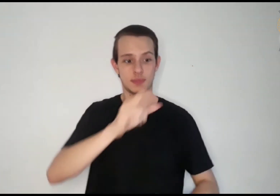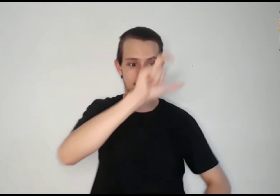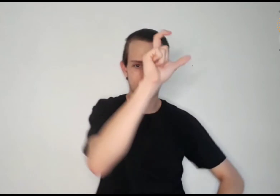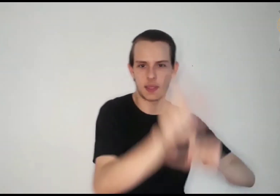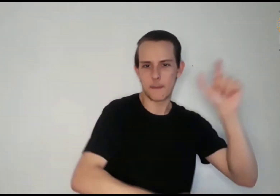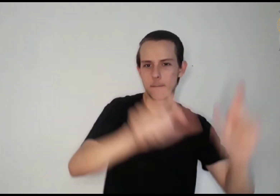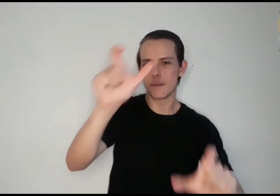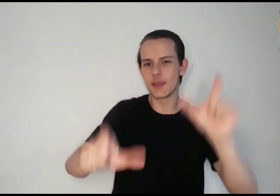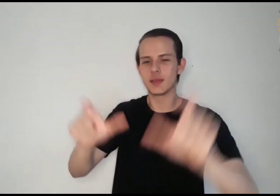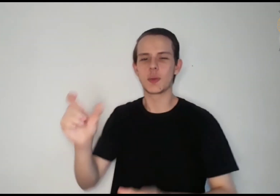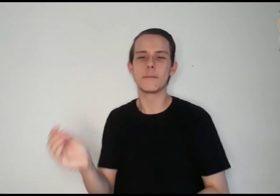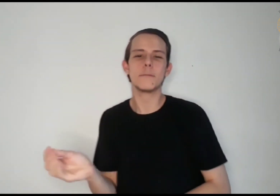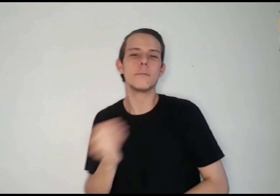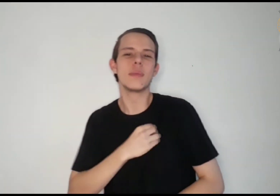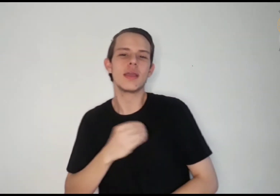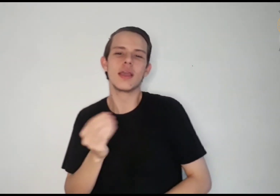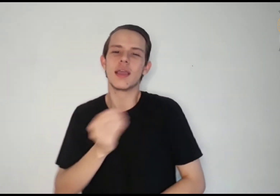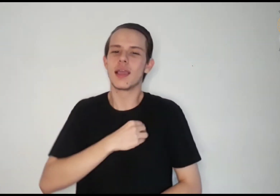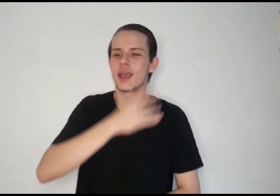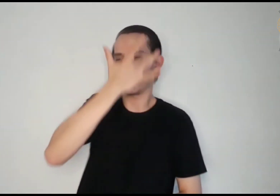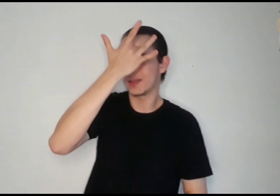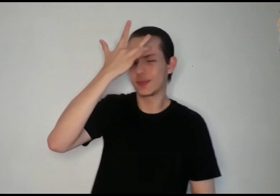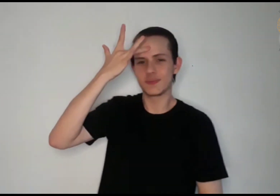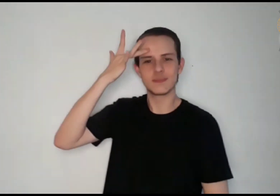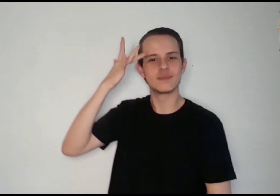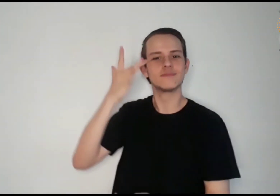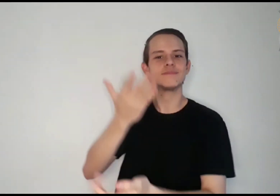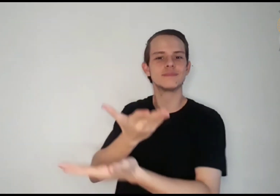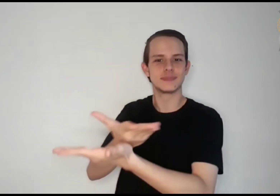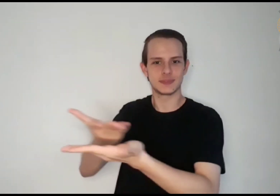E conduz ao bom caminho os pecadores.